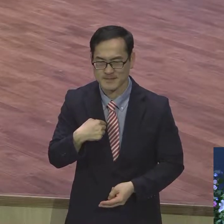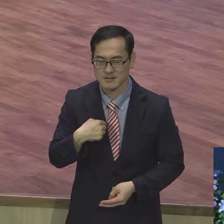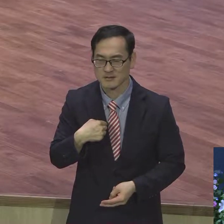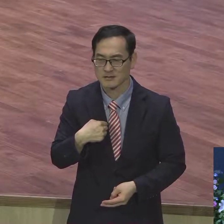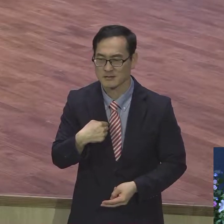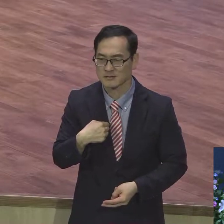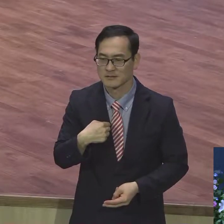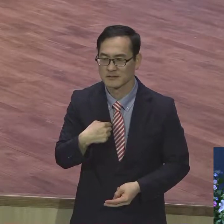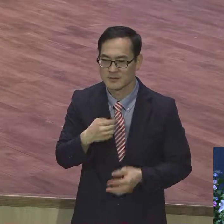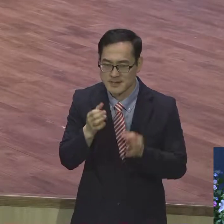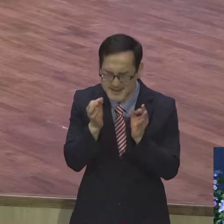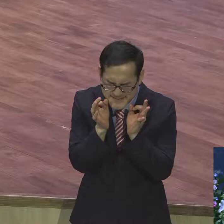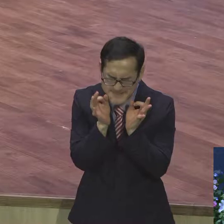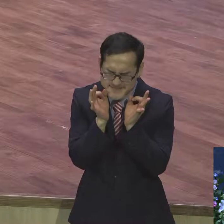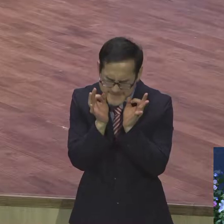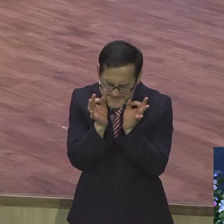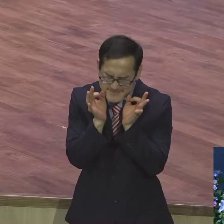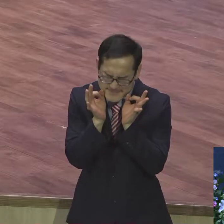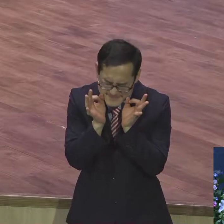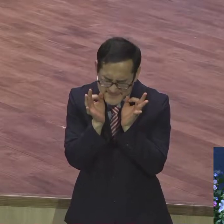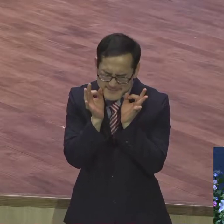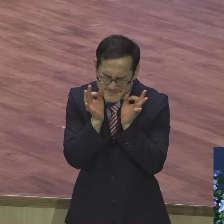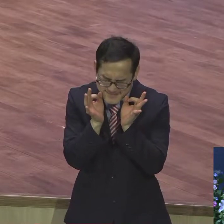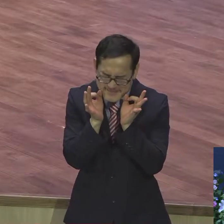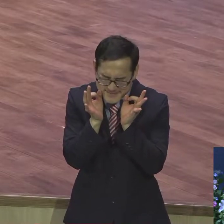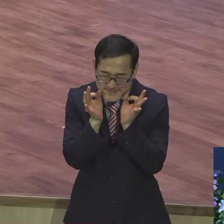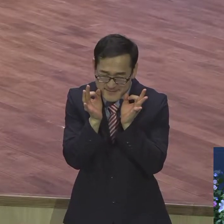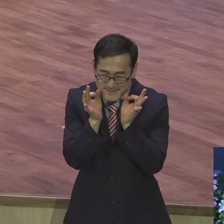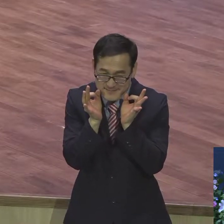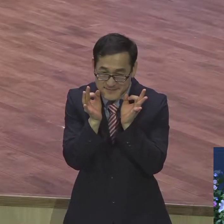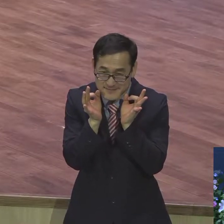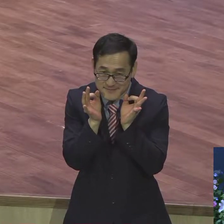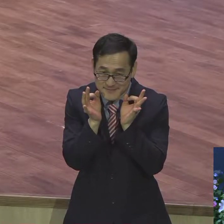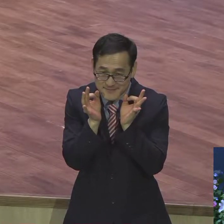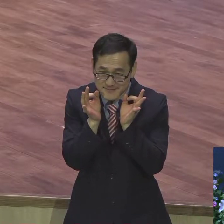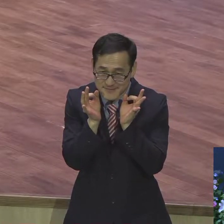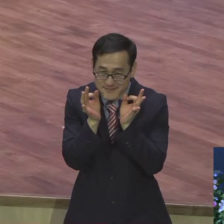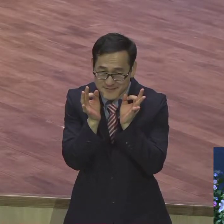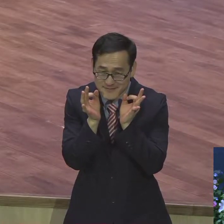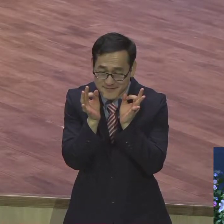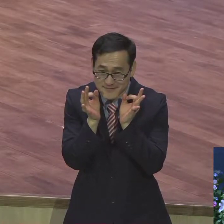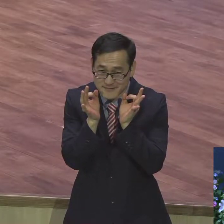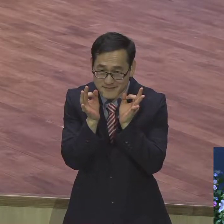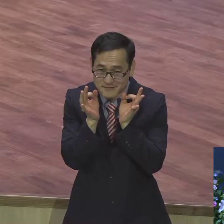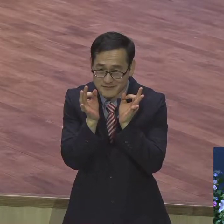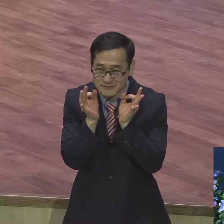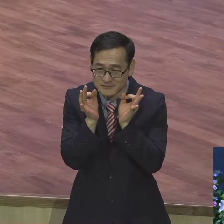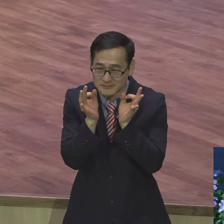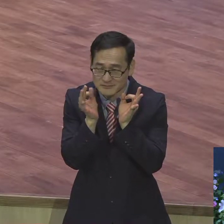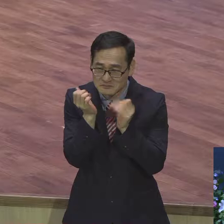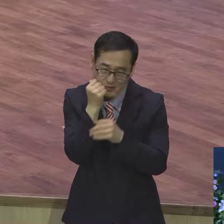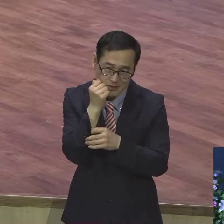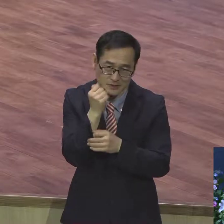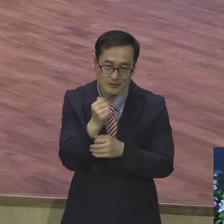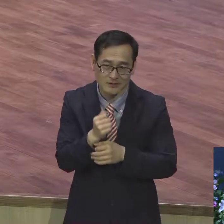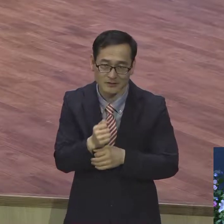노력을 했는데 마치 다 날가 빠진 그러한 가죽부대 깊는